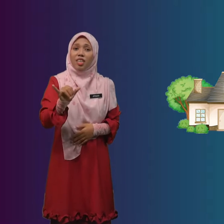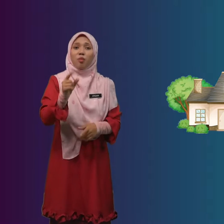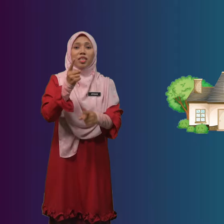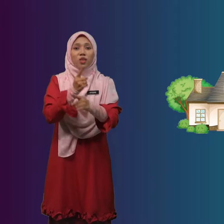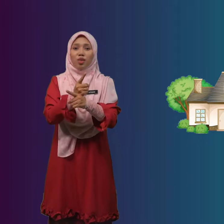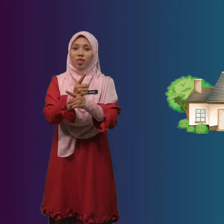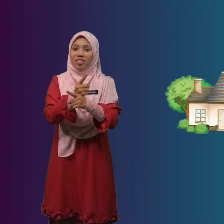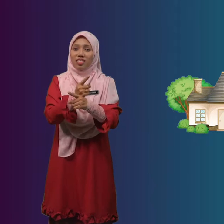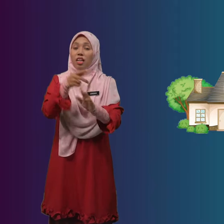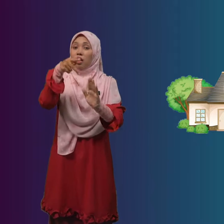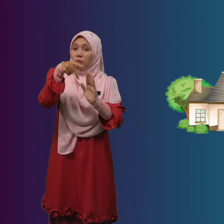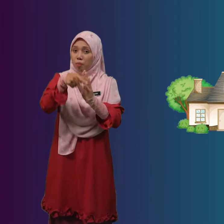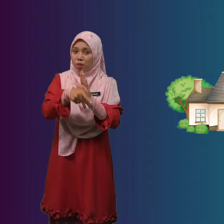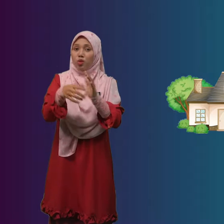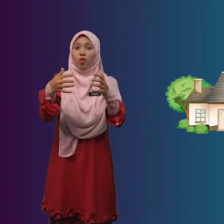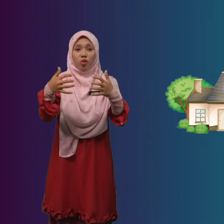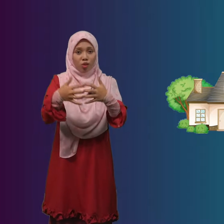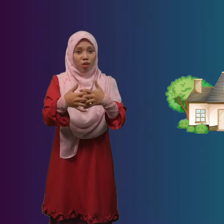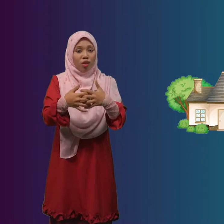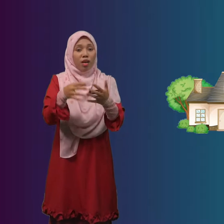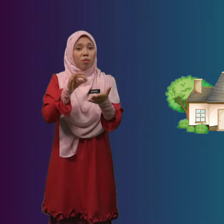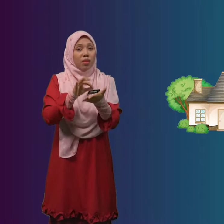Betul Ini